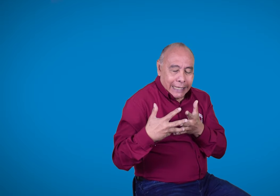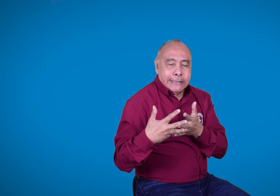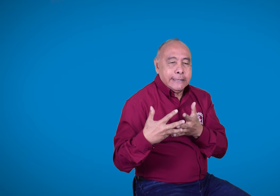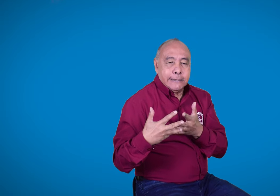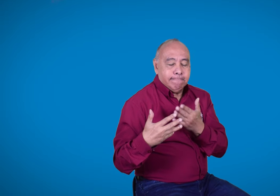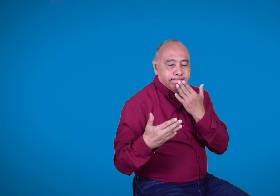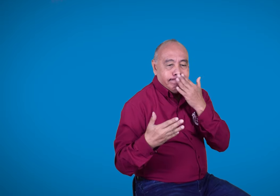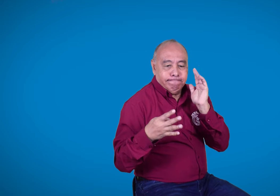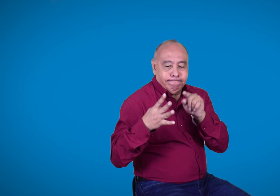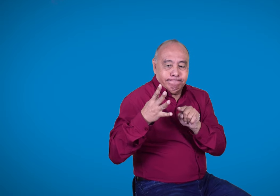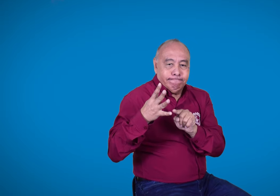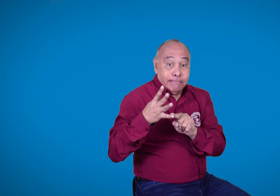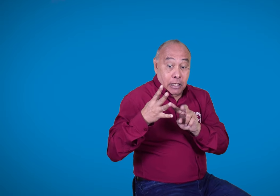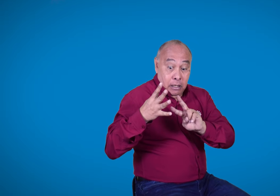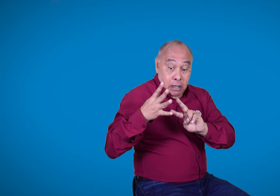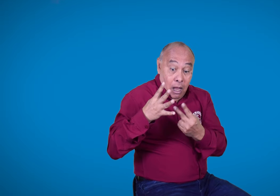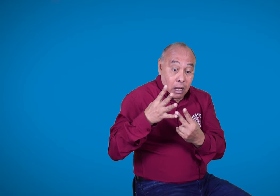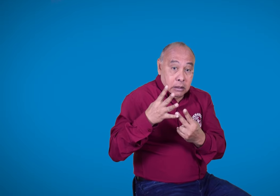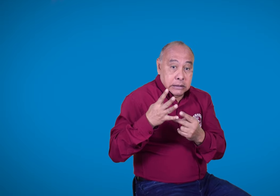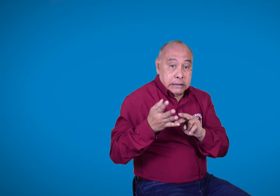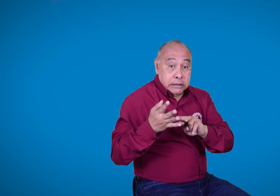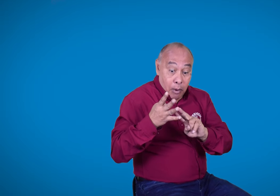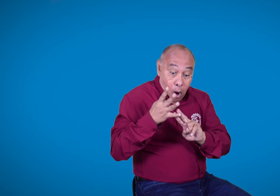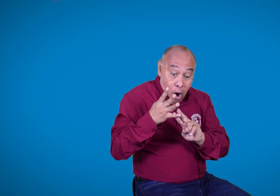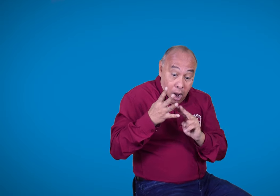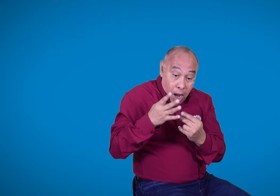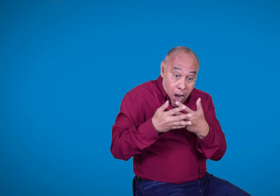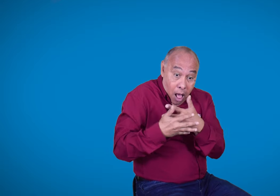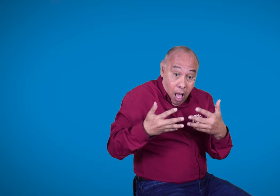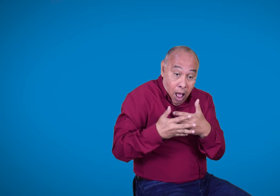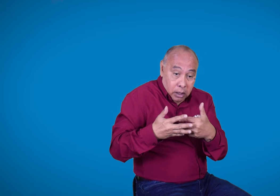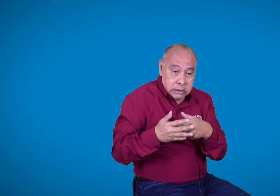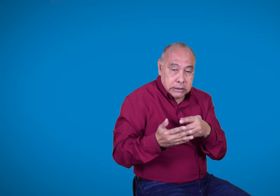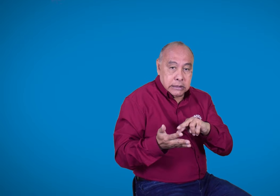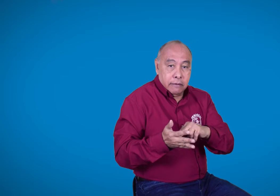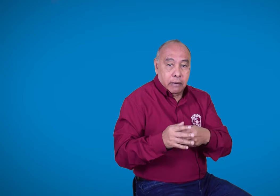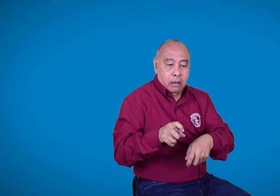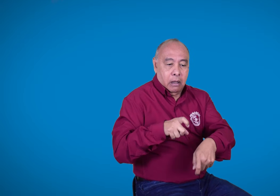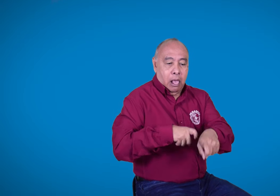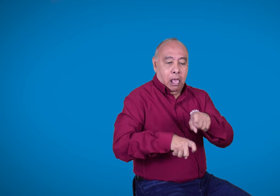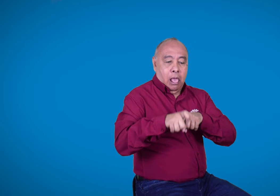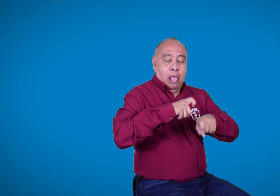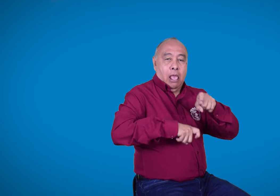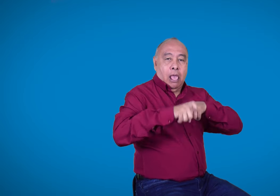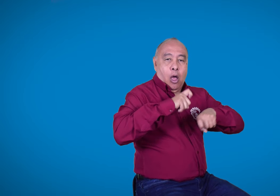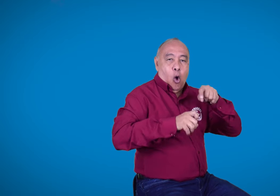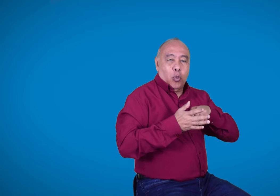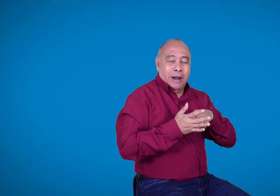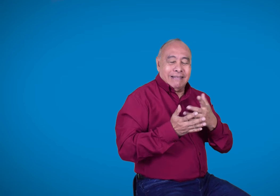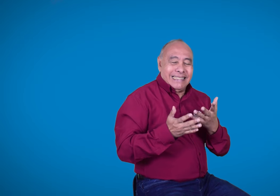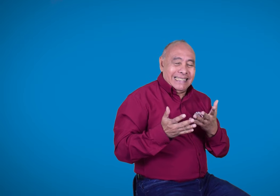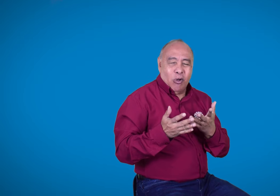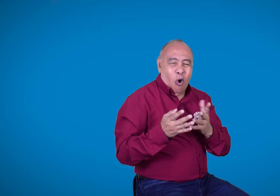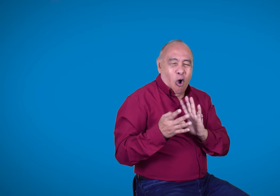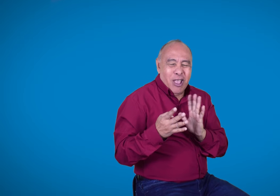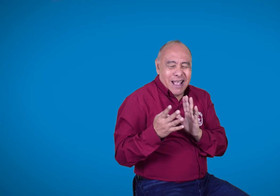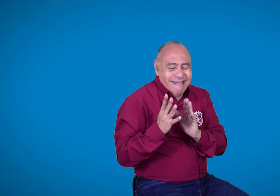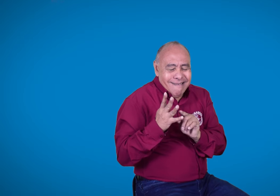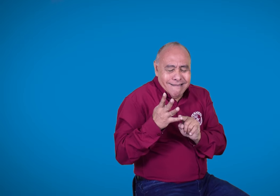cambios al texto, representa un retroceso en todo el proceso que se ha tenido hasta ahora, por lo que es mejor finalizarlo en poco